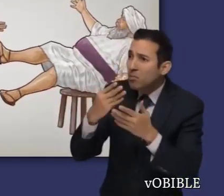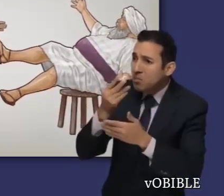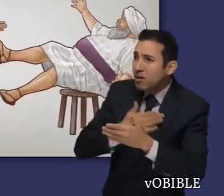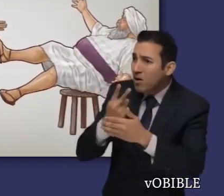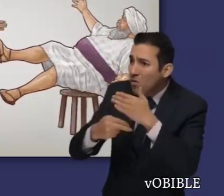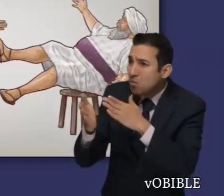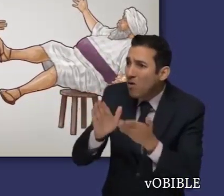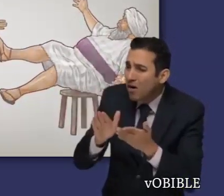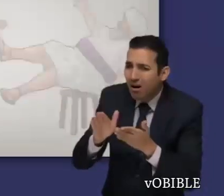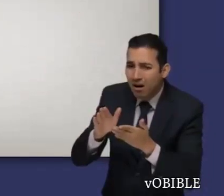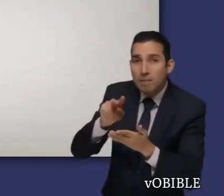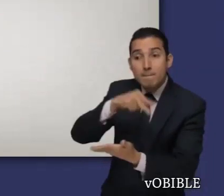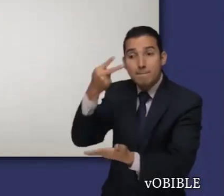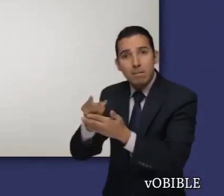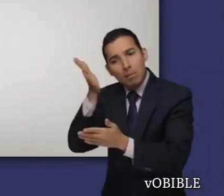espaldas y muere.